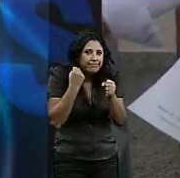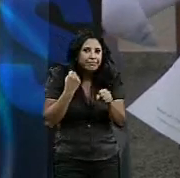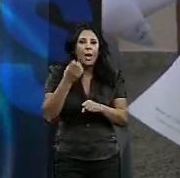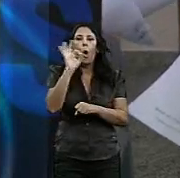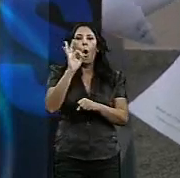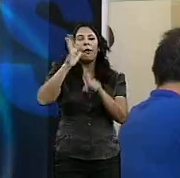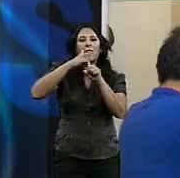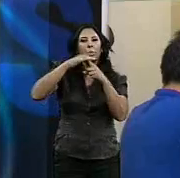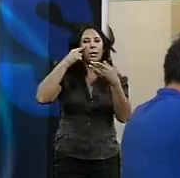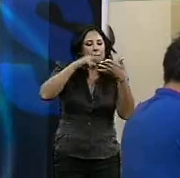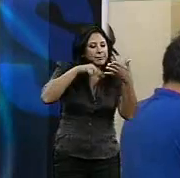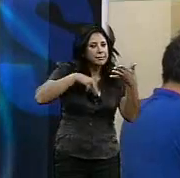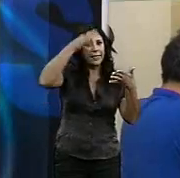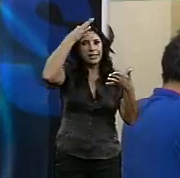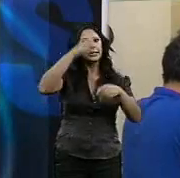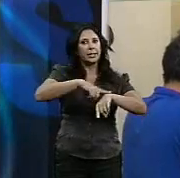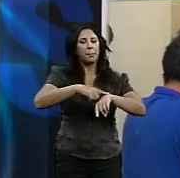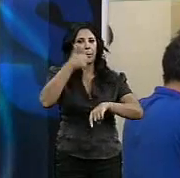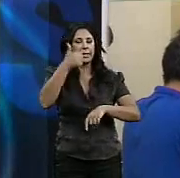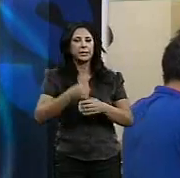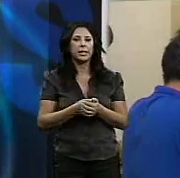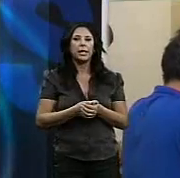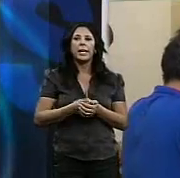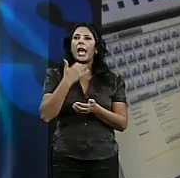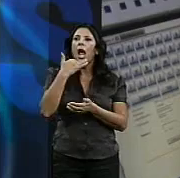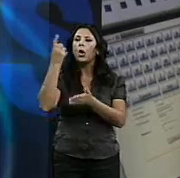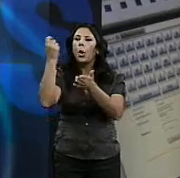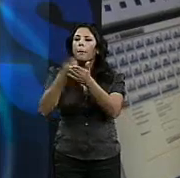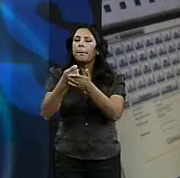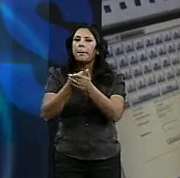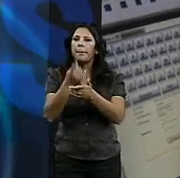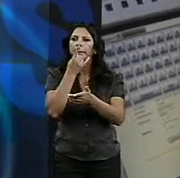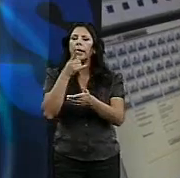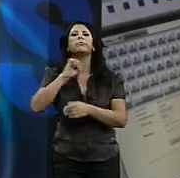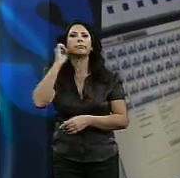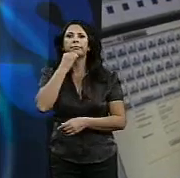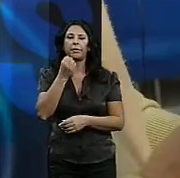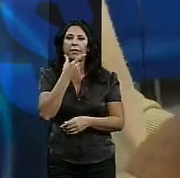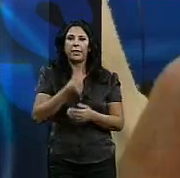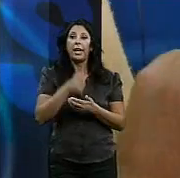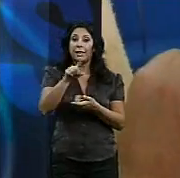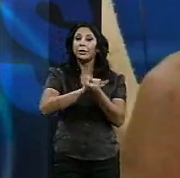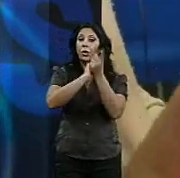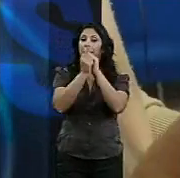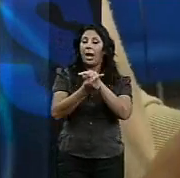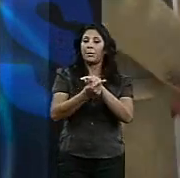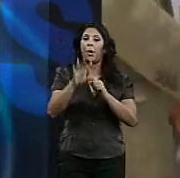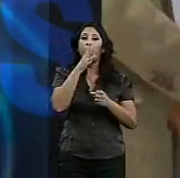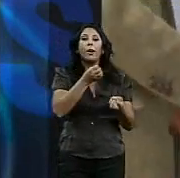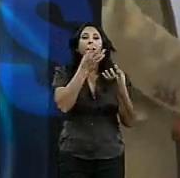las facturas y no dejamos pasar un cobro indebido. Un cambio de actitud que ahora se ve reflejado en los informes de las asociaciones de